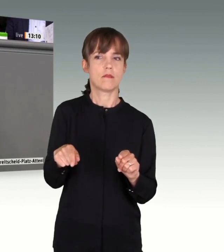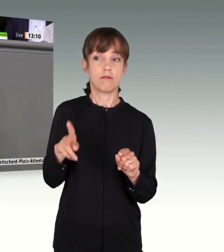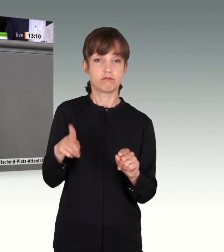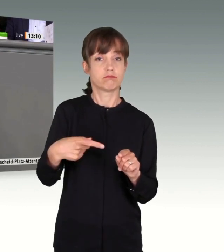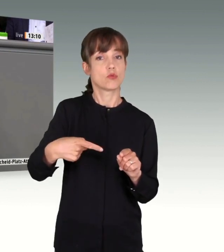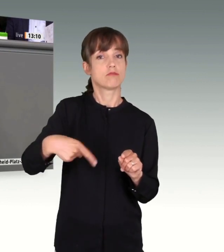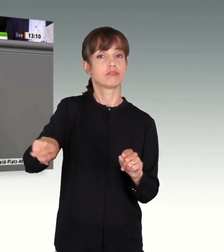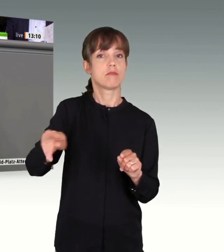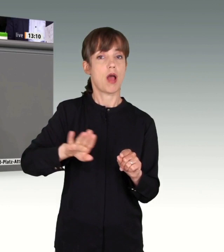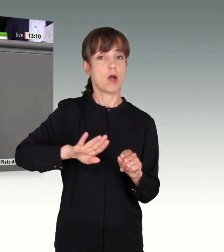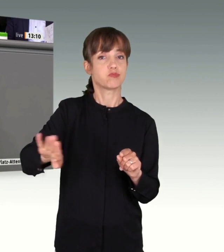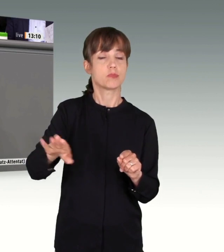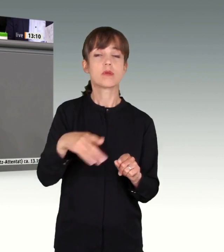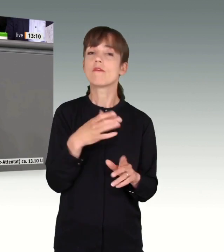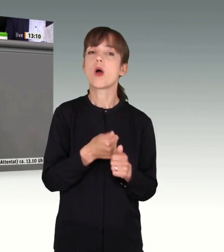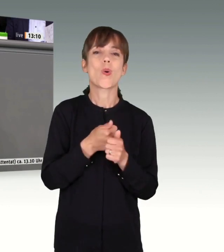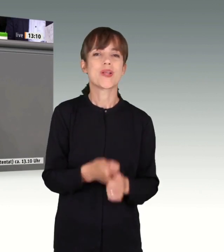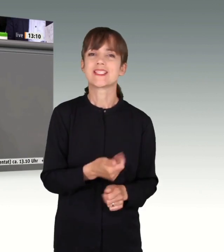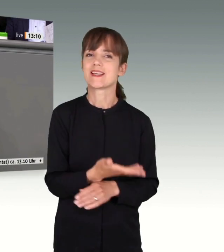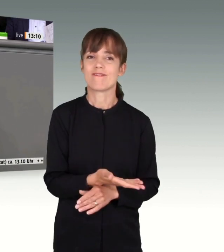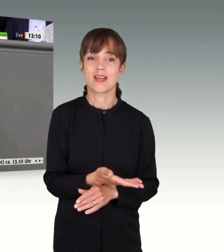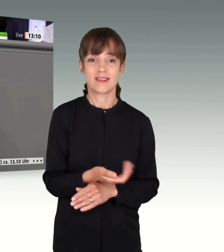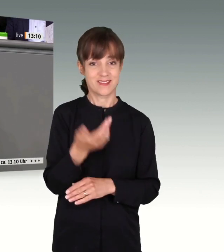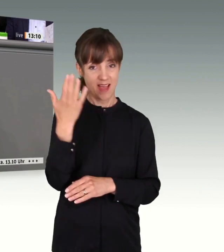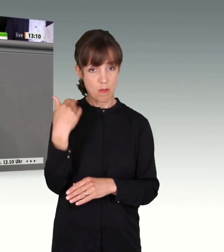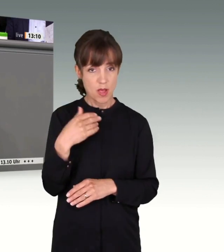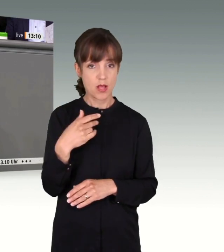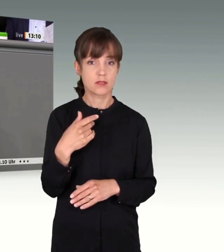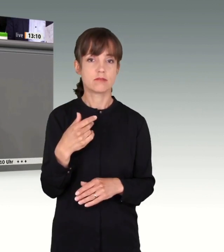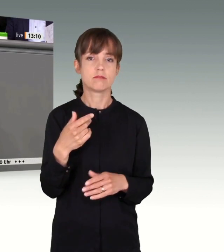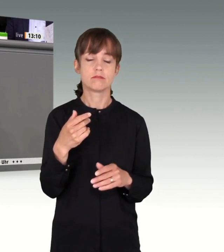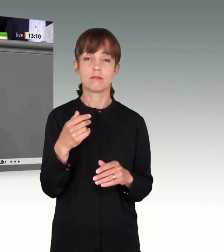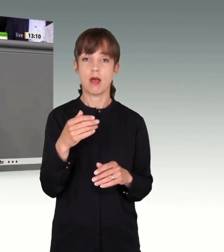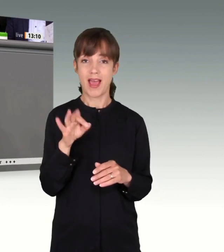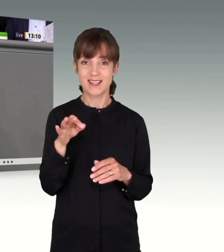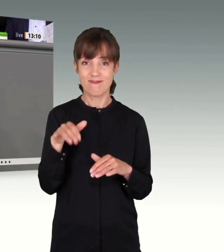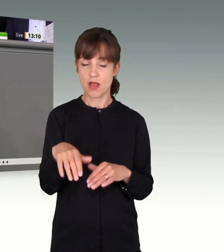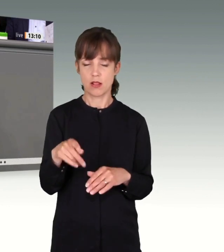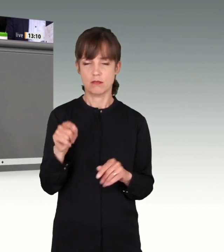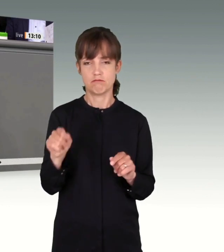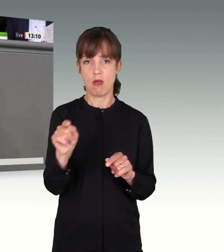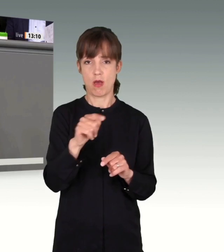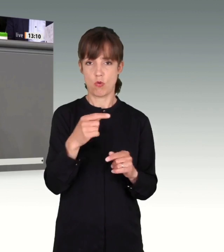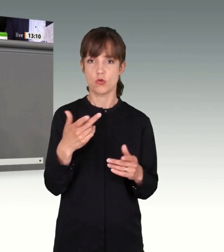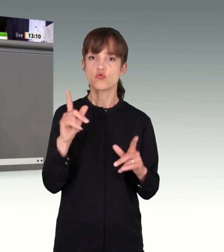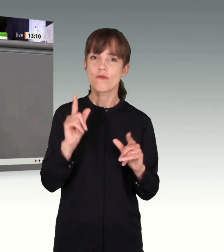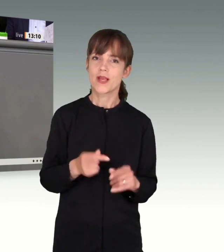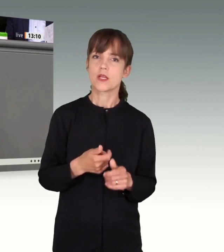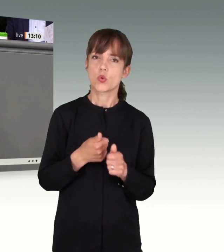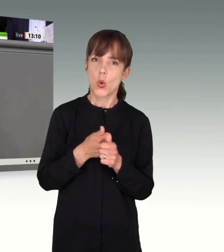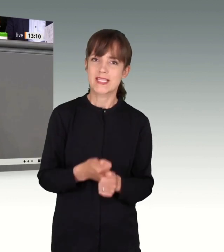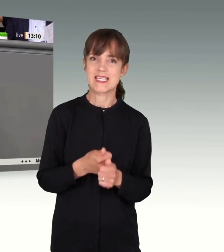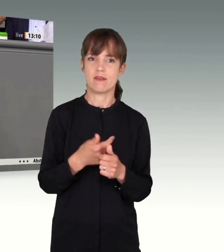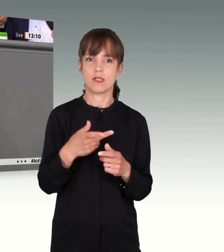war. Damals durchaus kein Einzelfall, zu wenig Konsequenz in der Handhabung der durchaus gegebenen